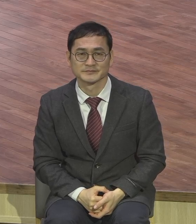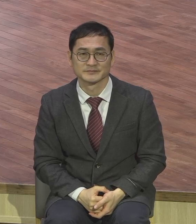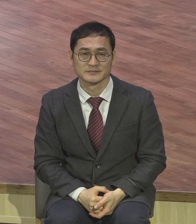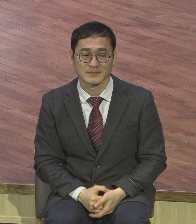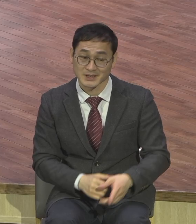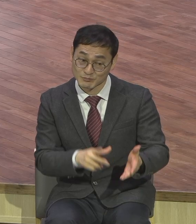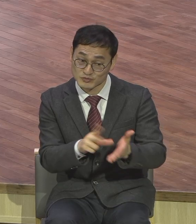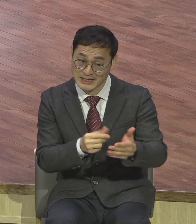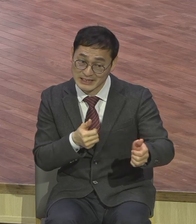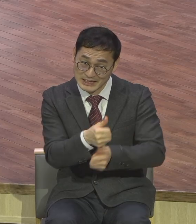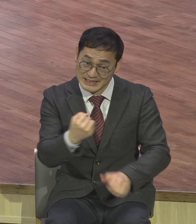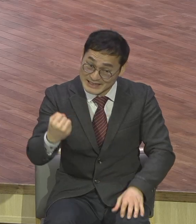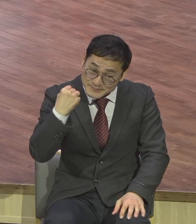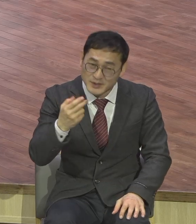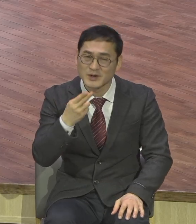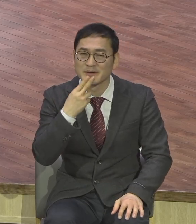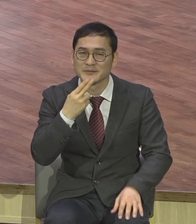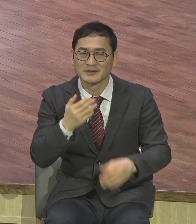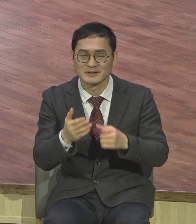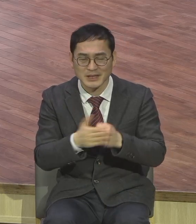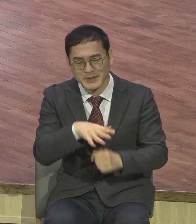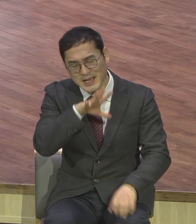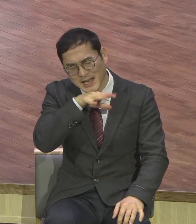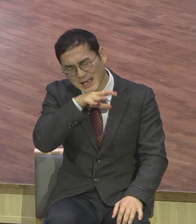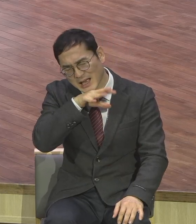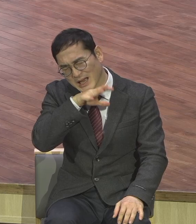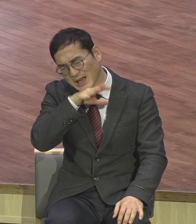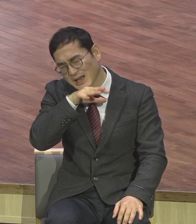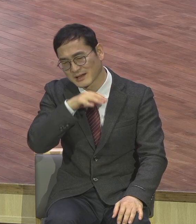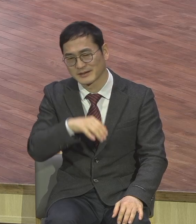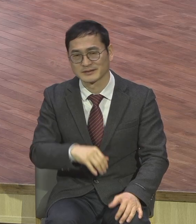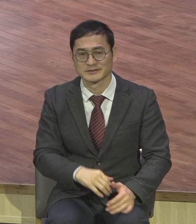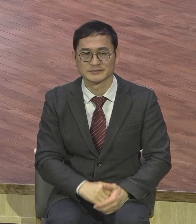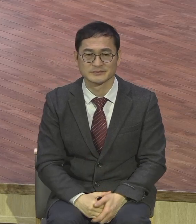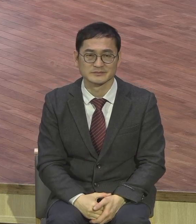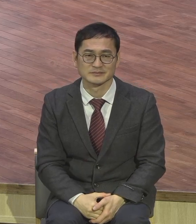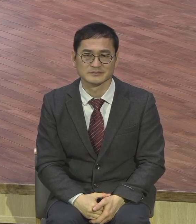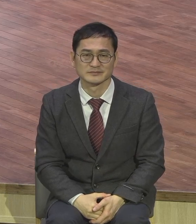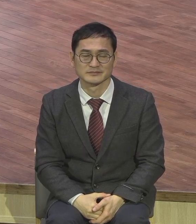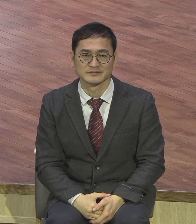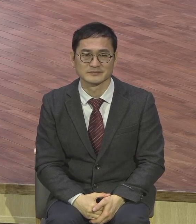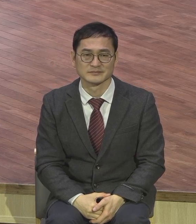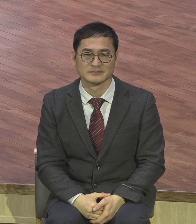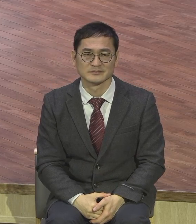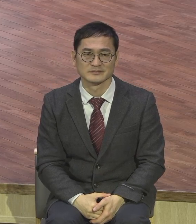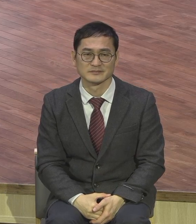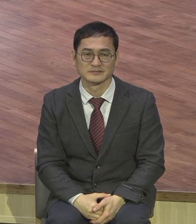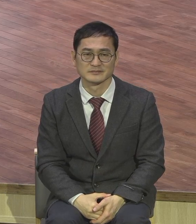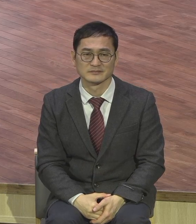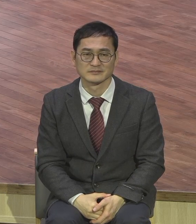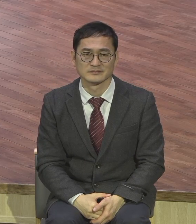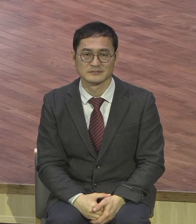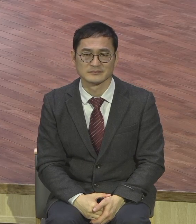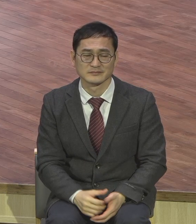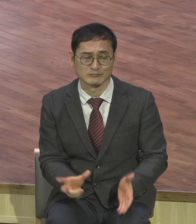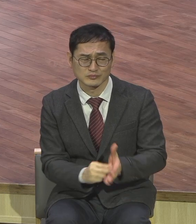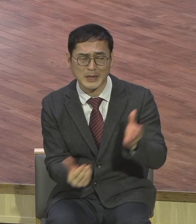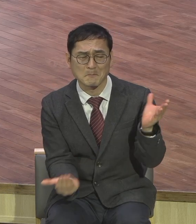없으니까 원망 불평 육체조로 그렇잖아요 육체조로 몸이 건강하지 않으면 예민합니다